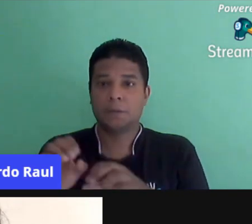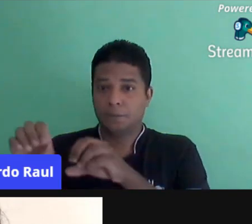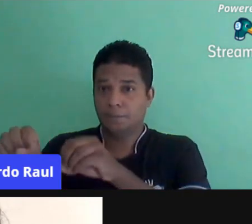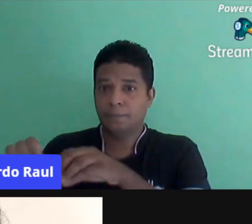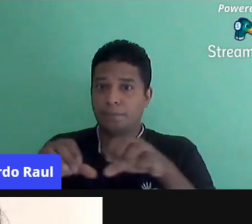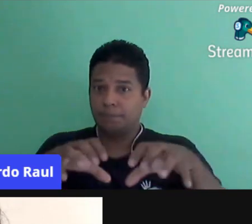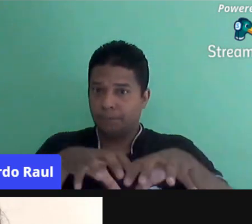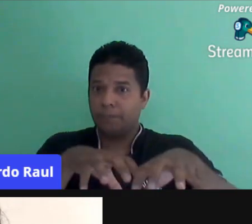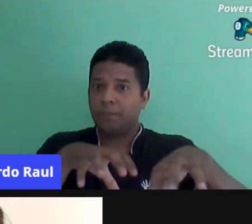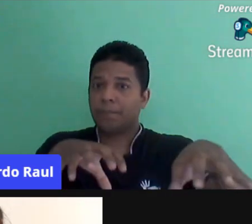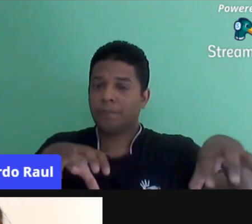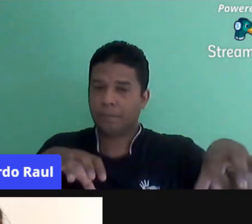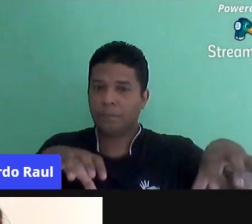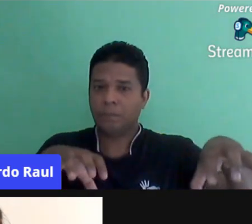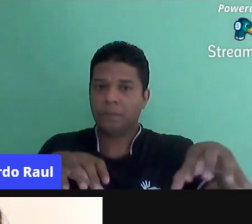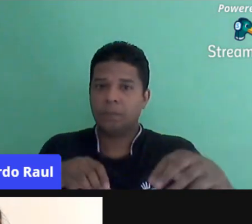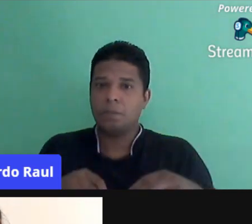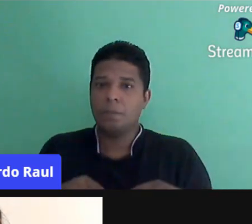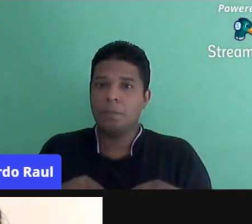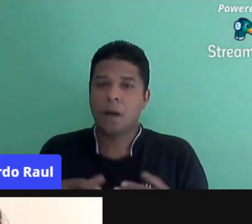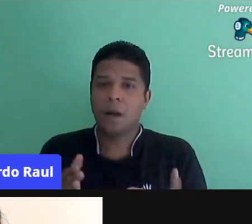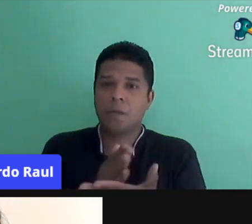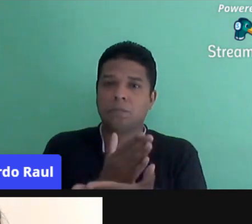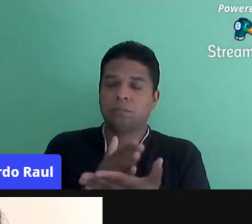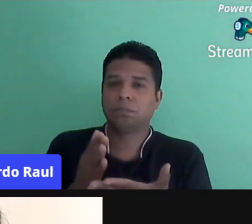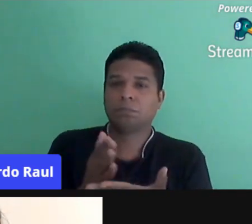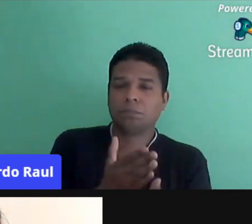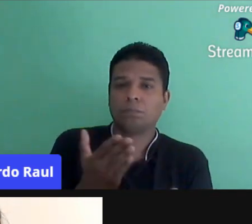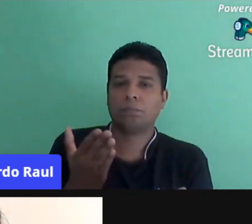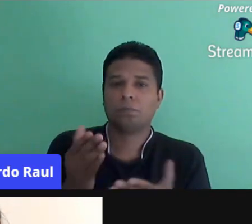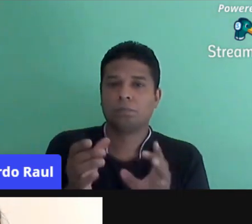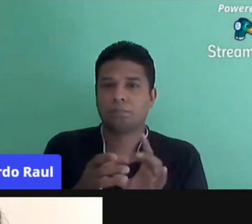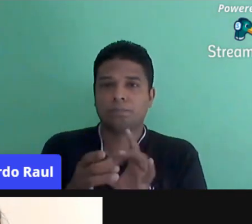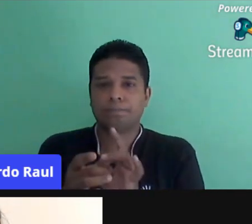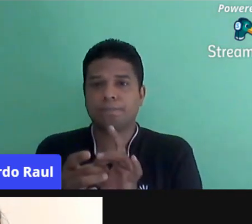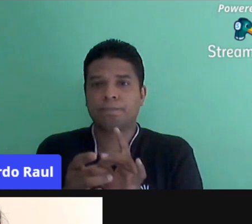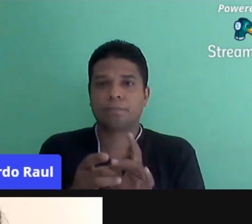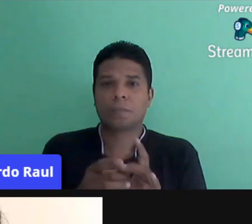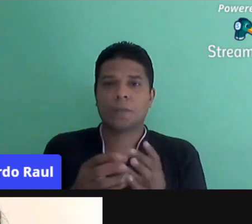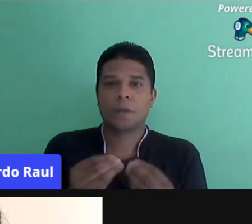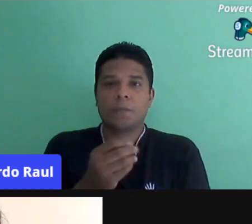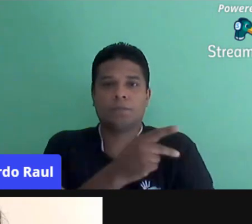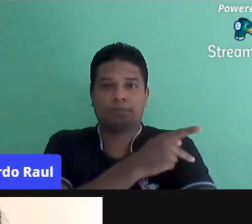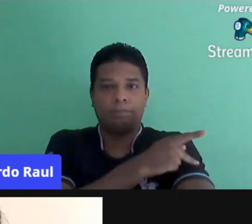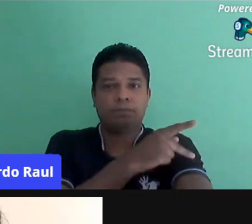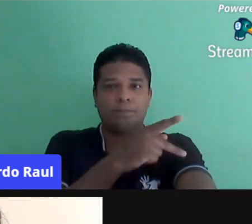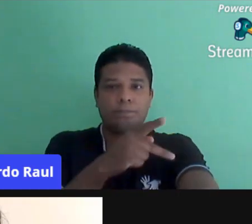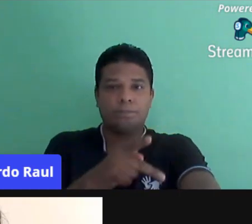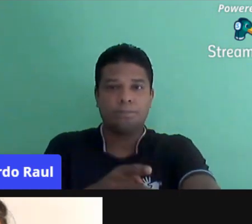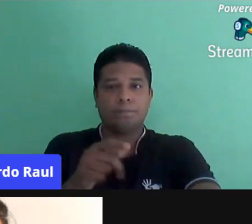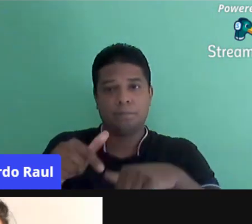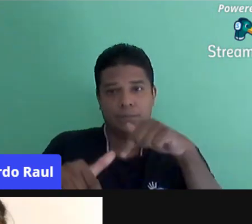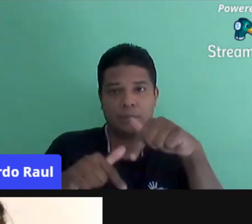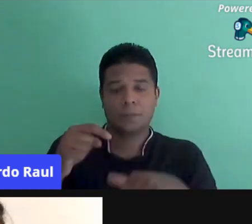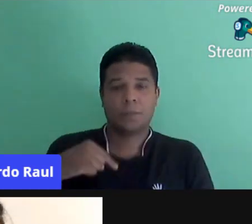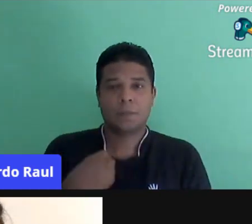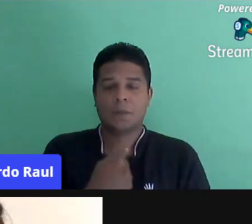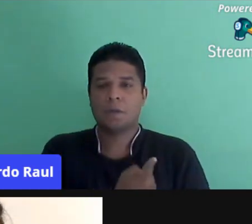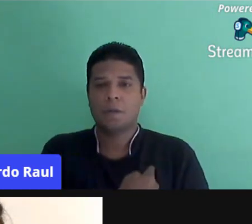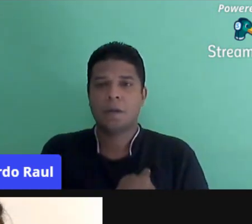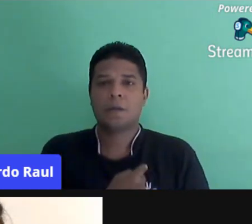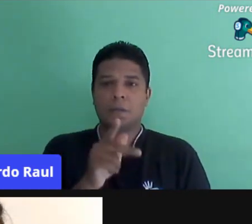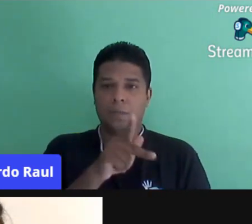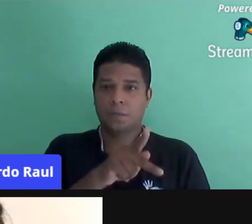sobre algumas questões ligadas ao trabalho pedagógico. Que nós, de uma forma geral,